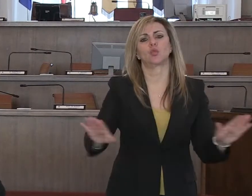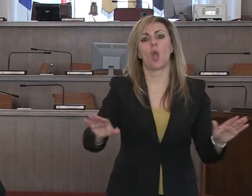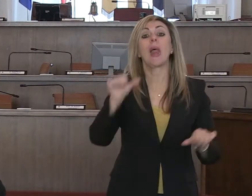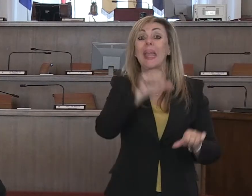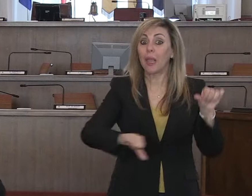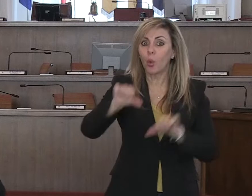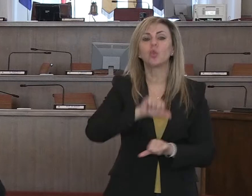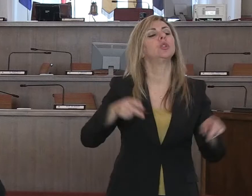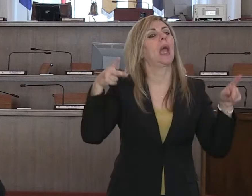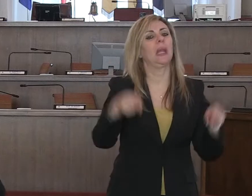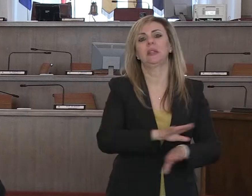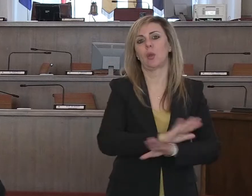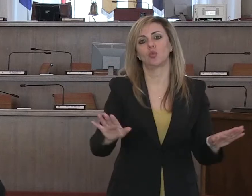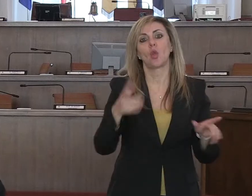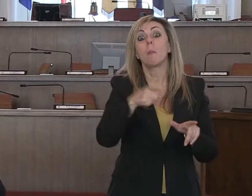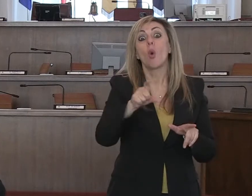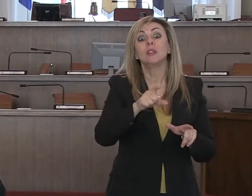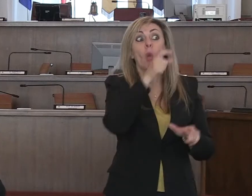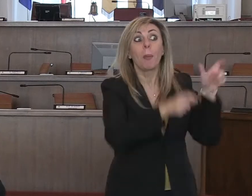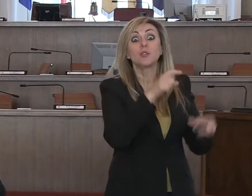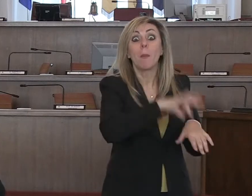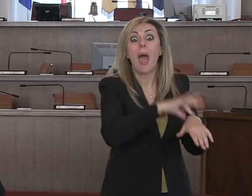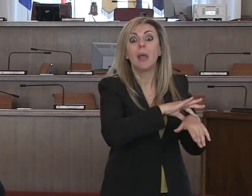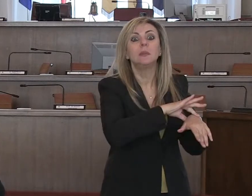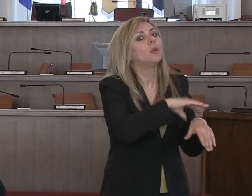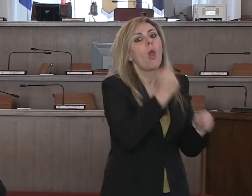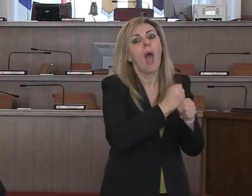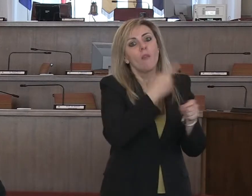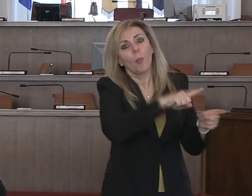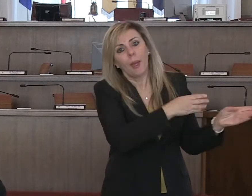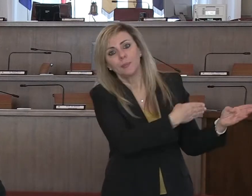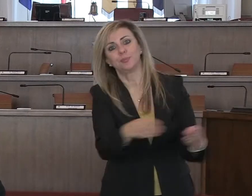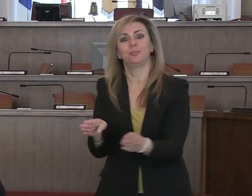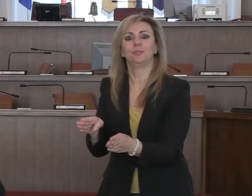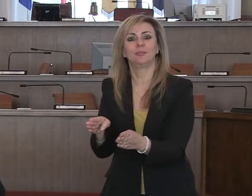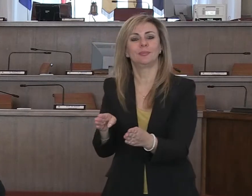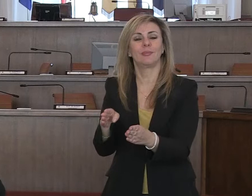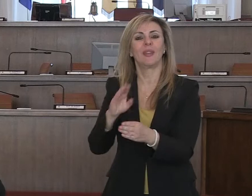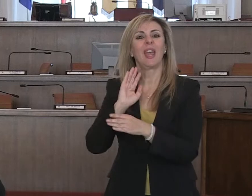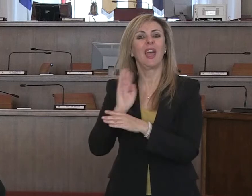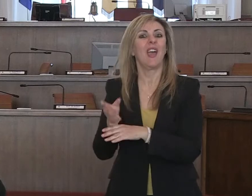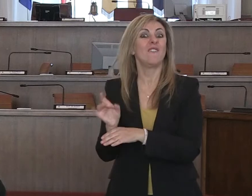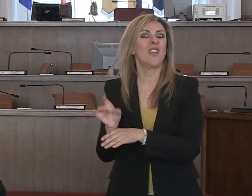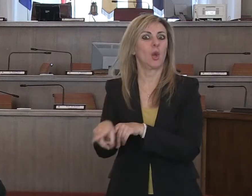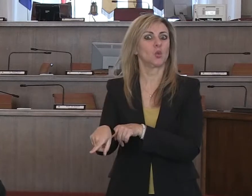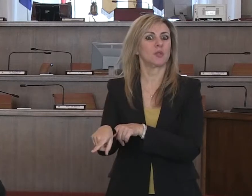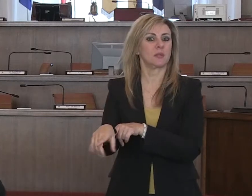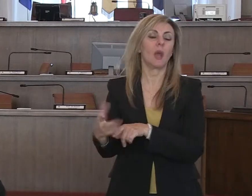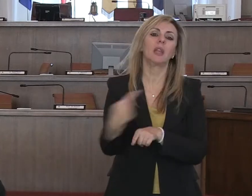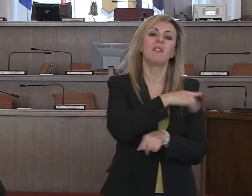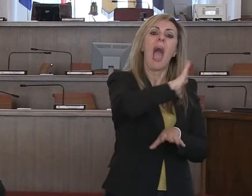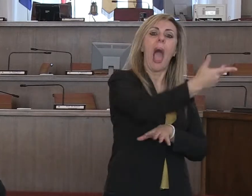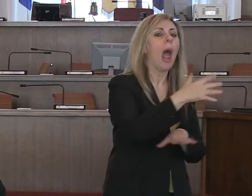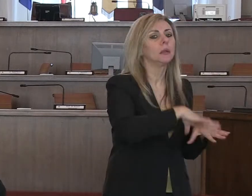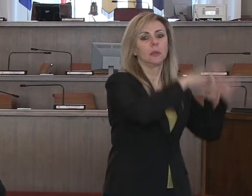permesso di reperire maggiore personale e quindi oggi possiamo avere non solo i dispositivi delle